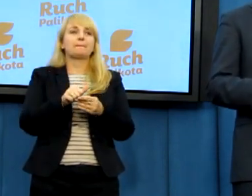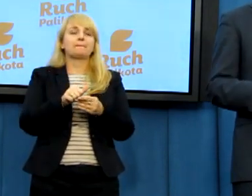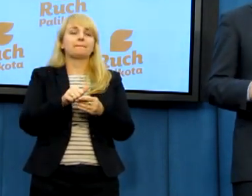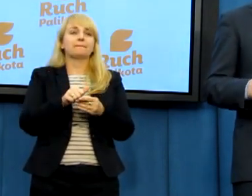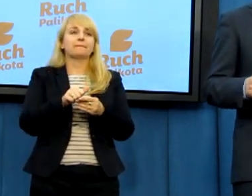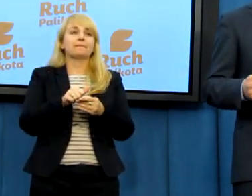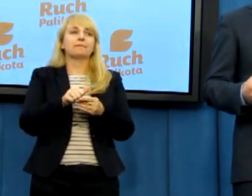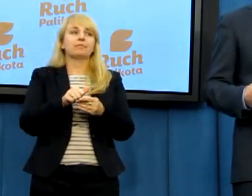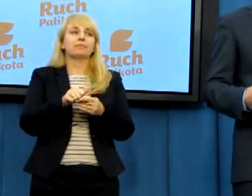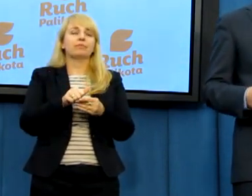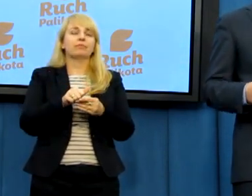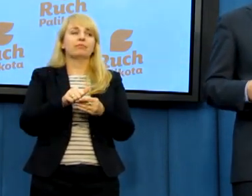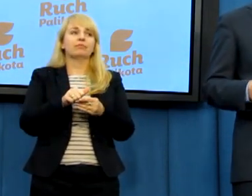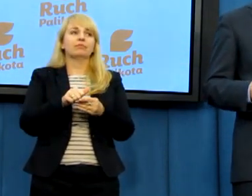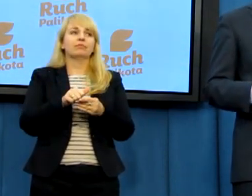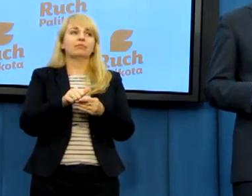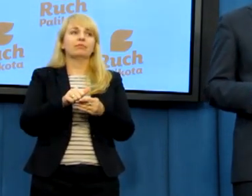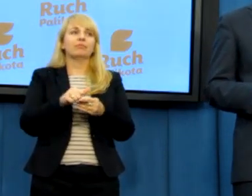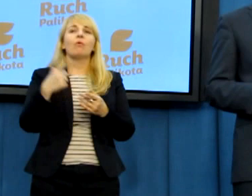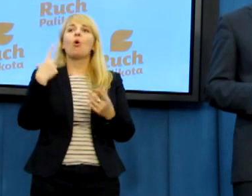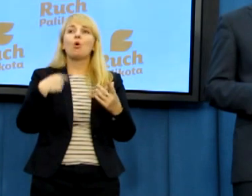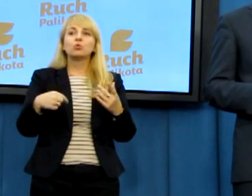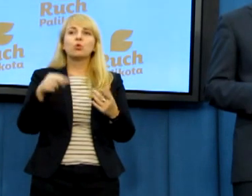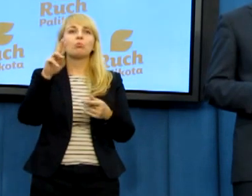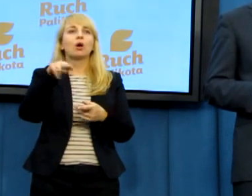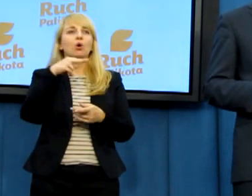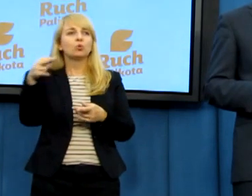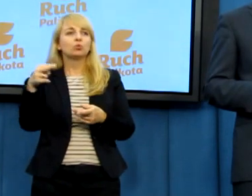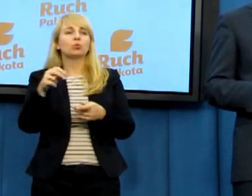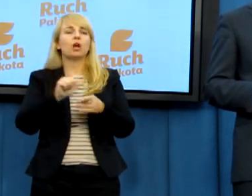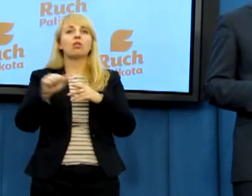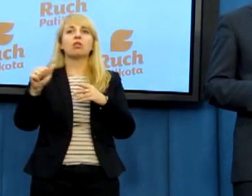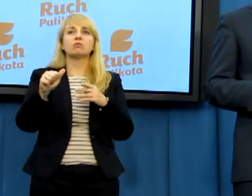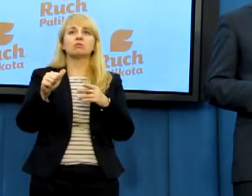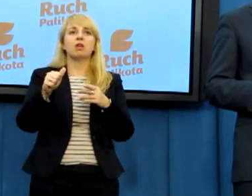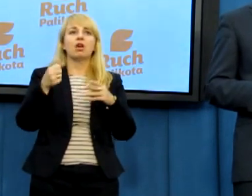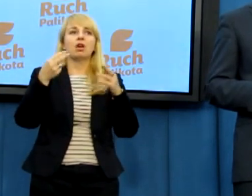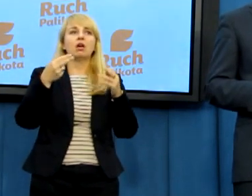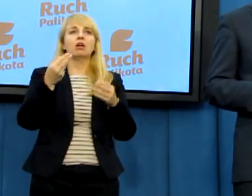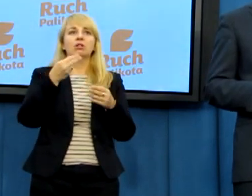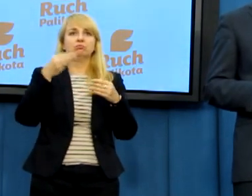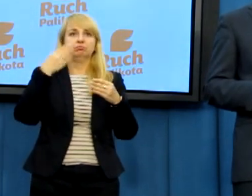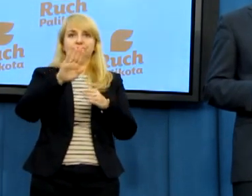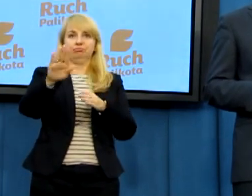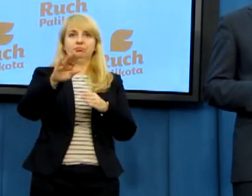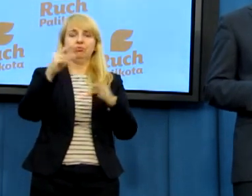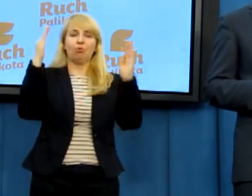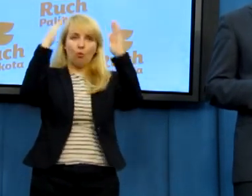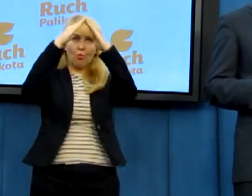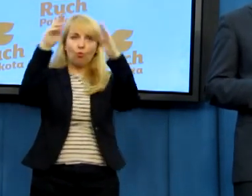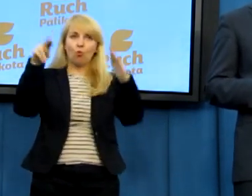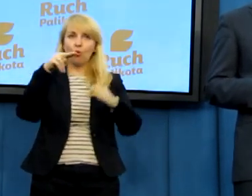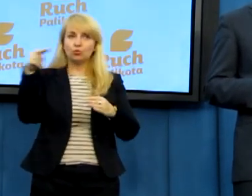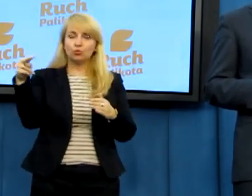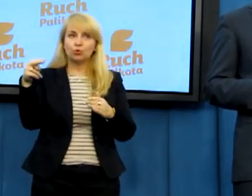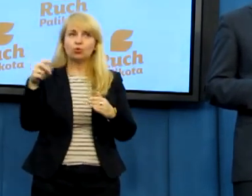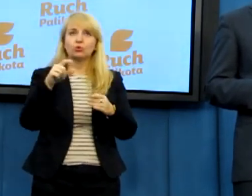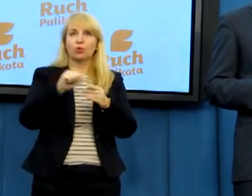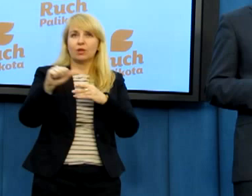de facto osoba będąca reprezentująca stolicę apostolską, a więc inne państwo,